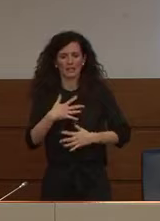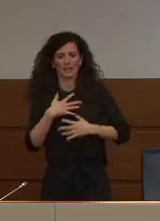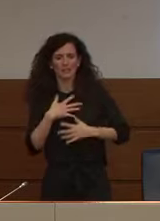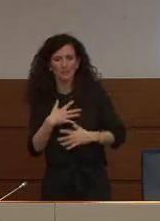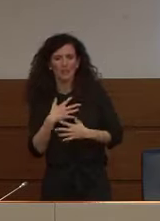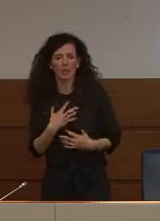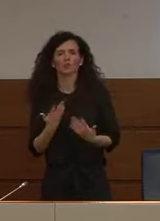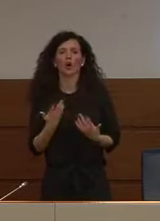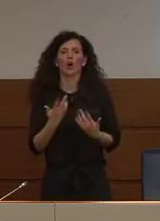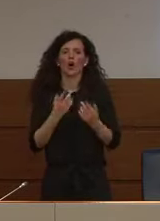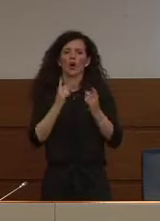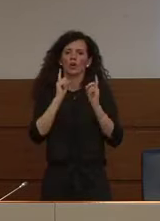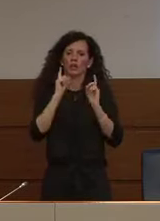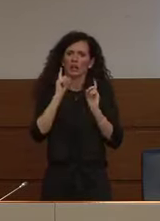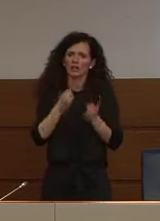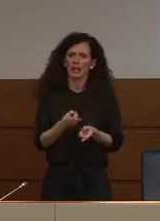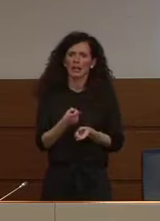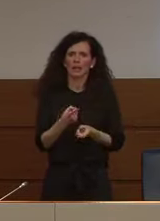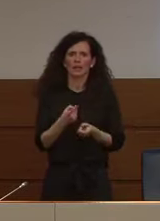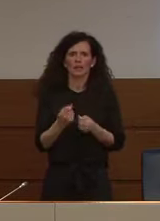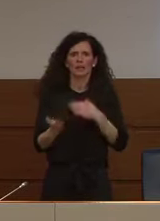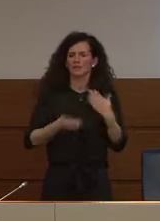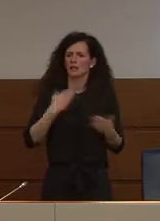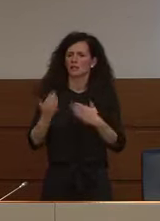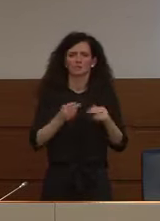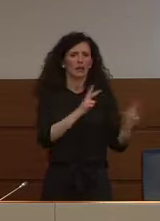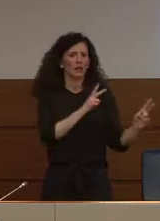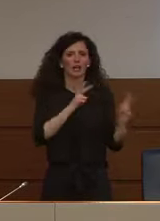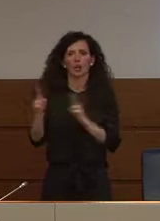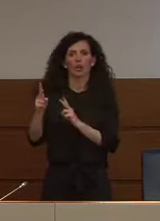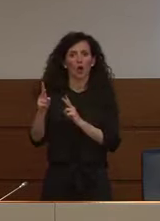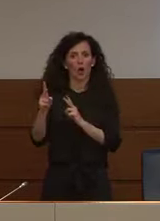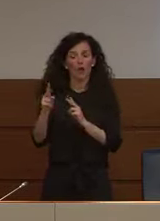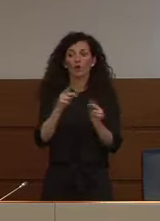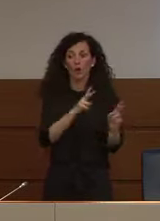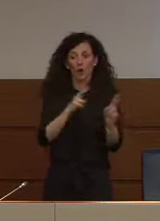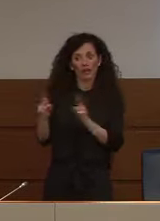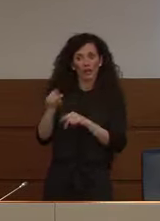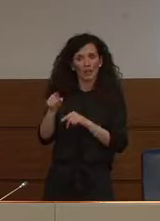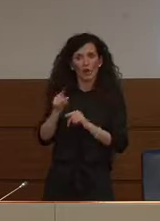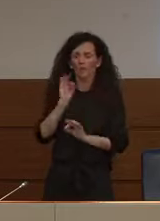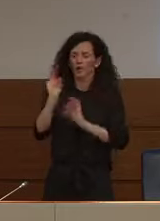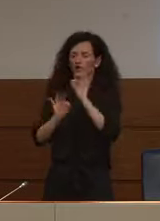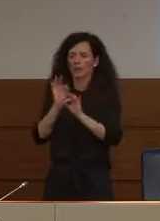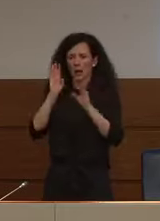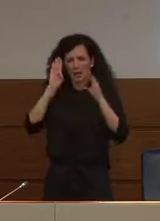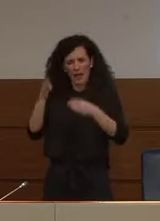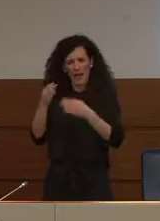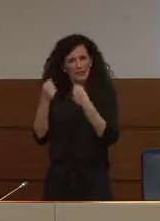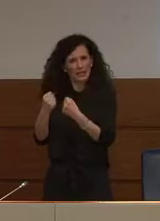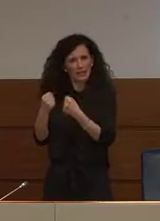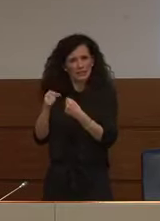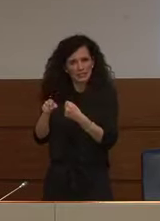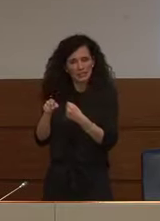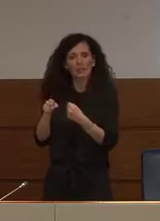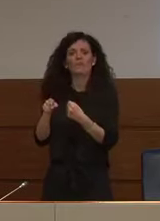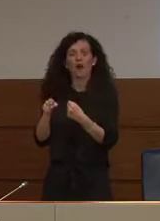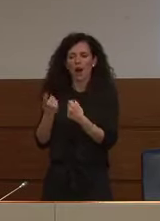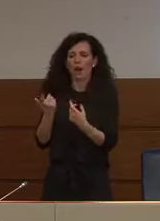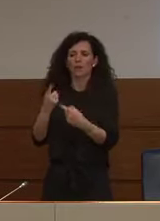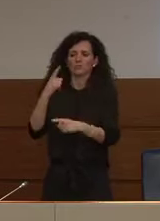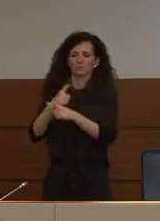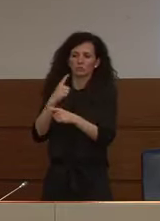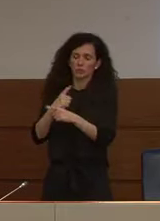ricoverati o addirittura ammessi alle terapie intensive vi è bisogno di ancora